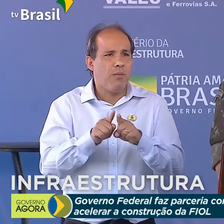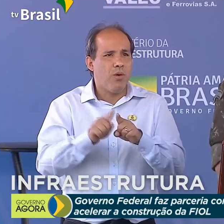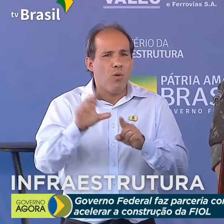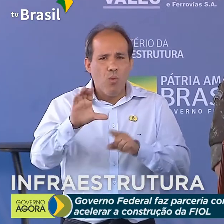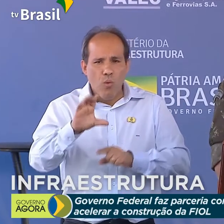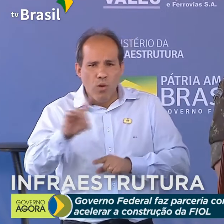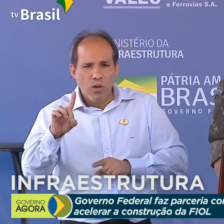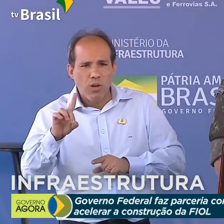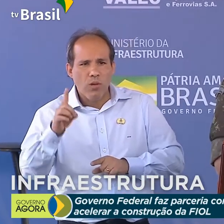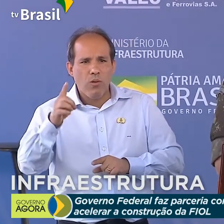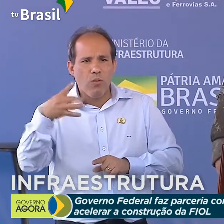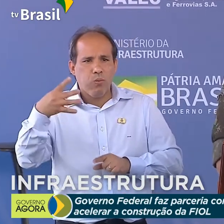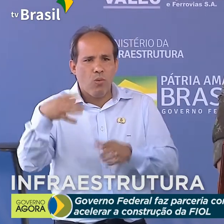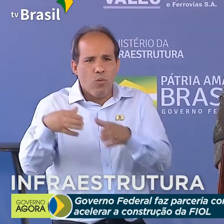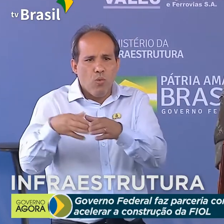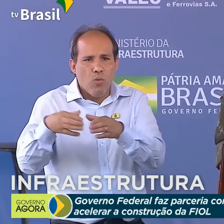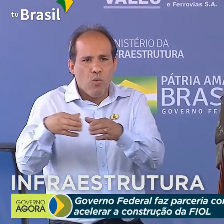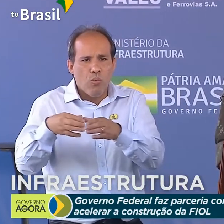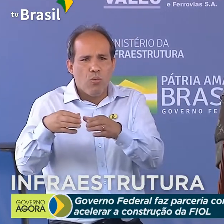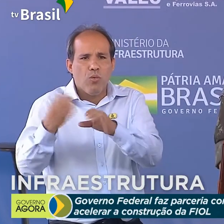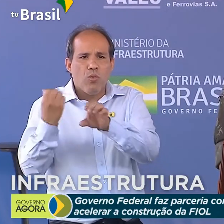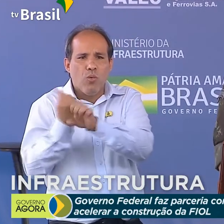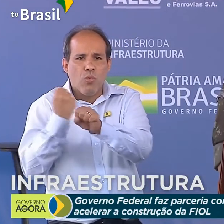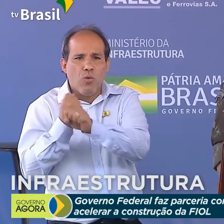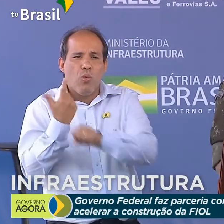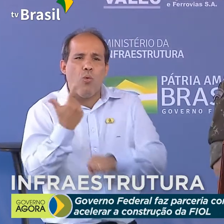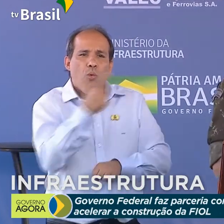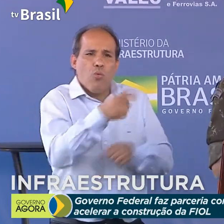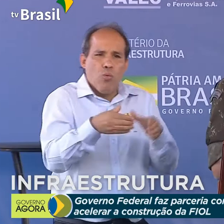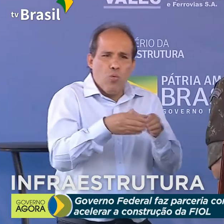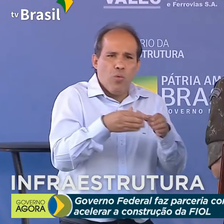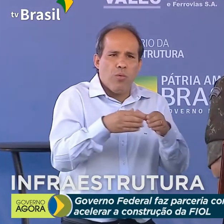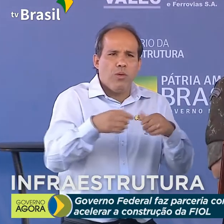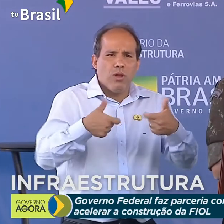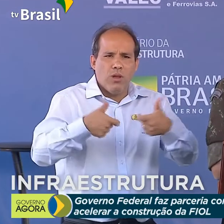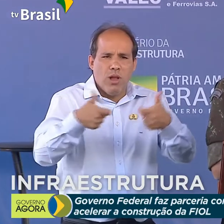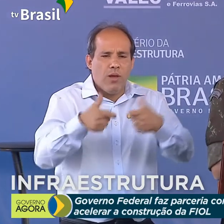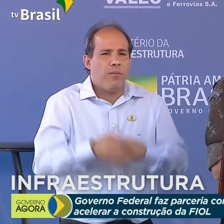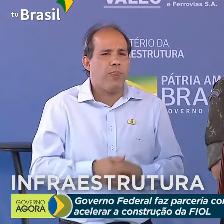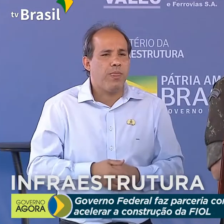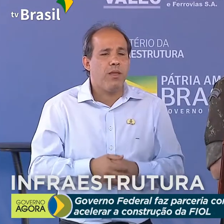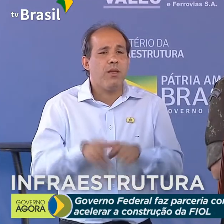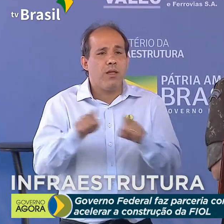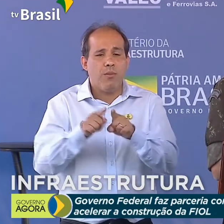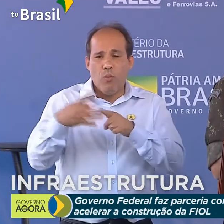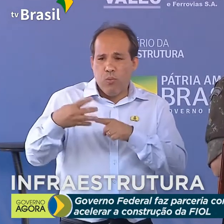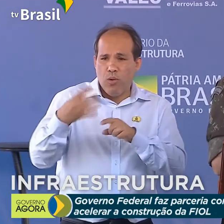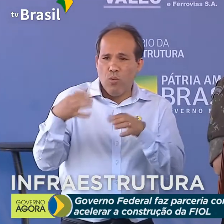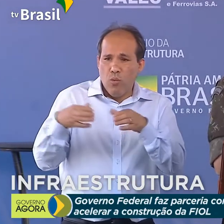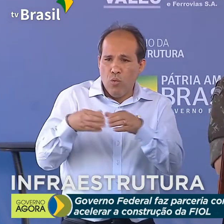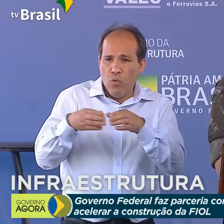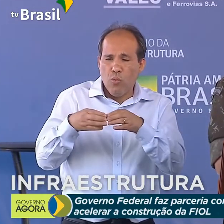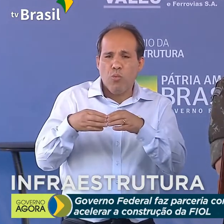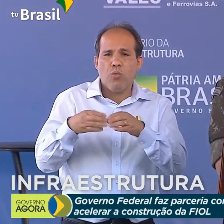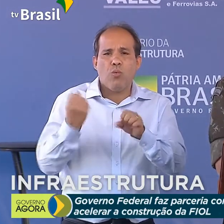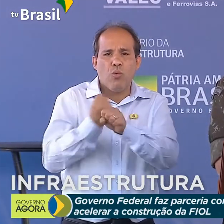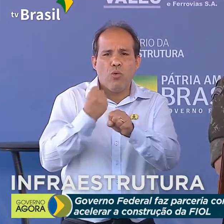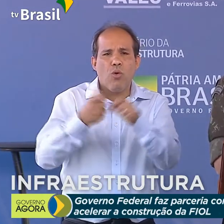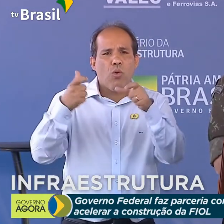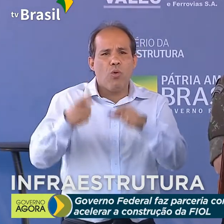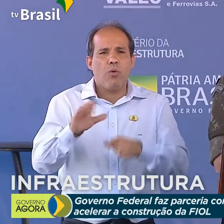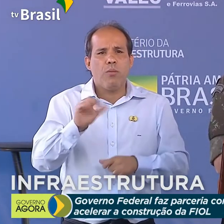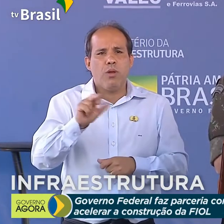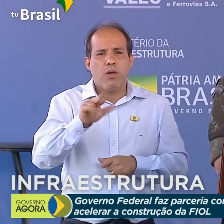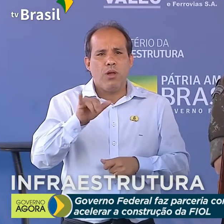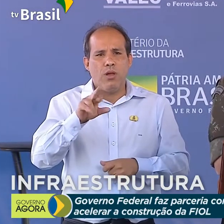e um batalhão de engenharia de combate, aí incluído o quarto batalhão de engenharia de construção, sediado em Barreiros,